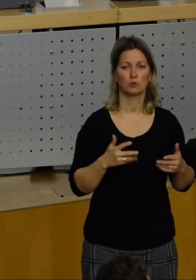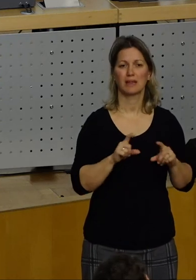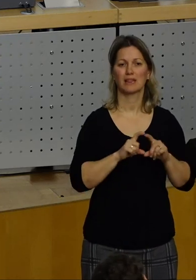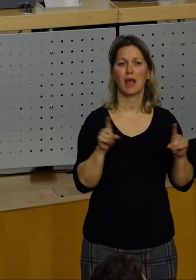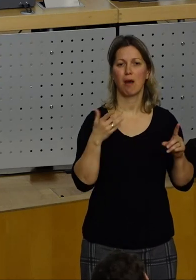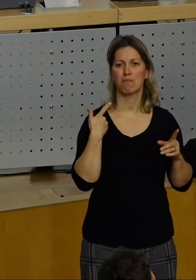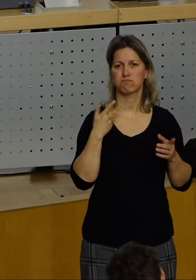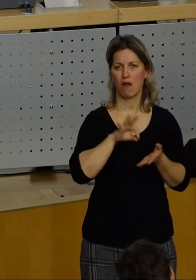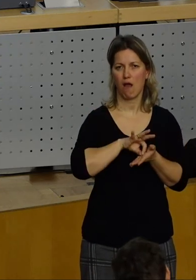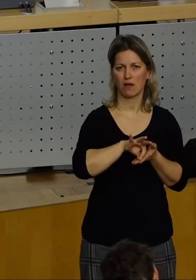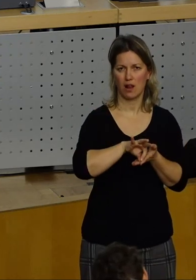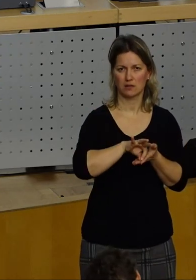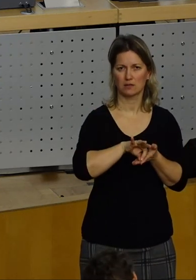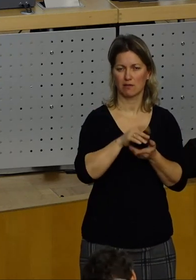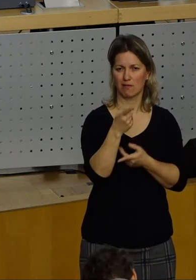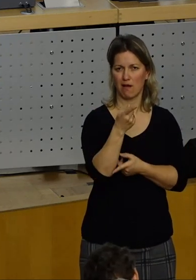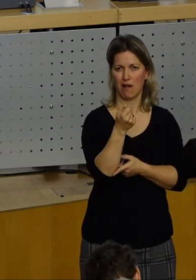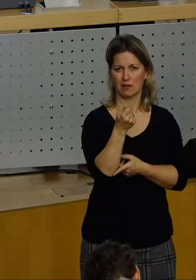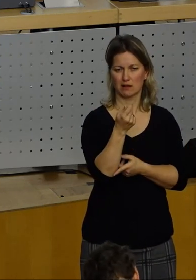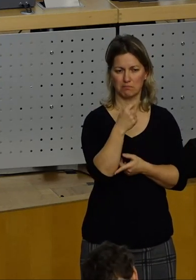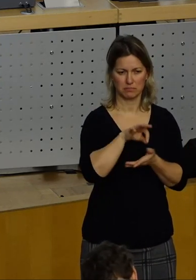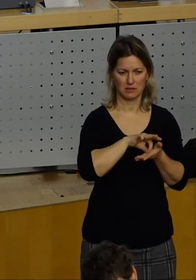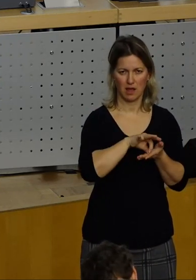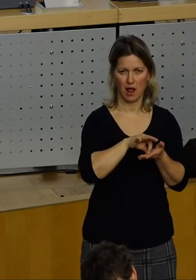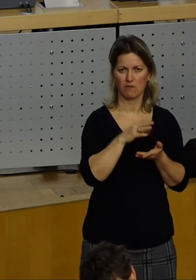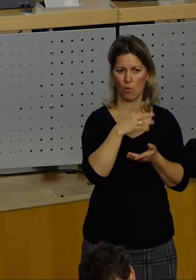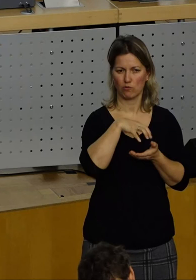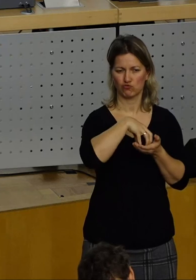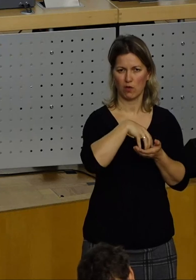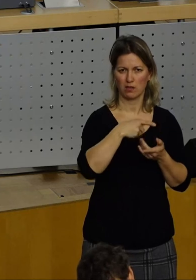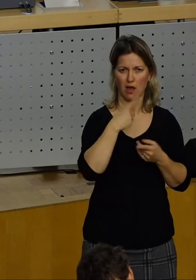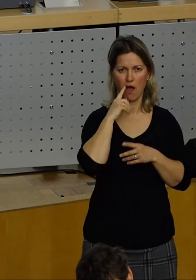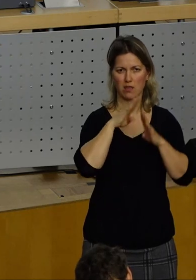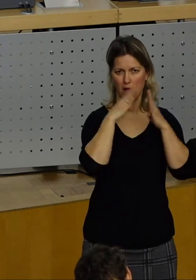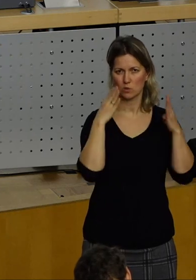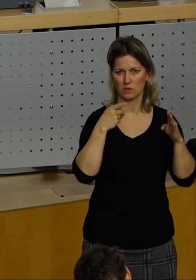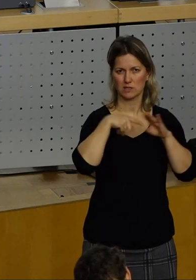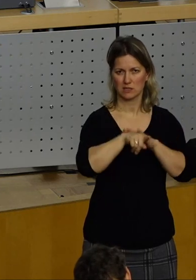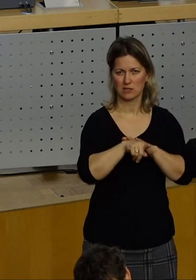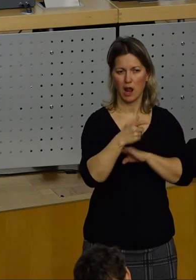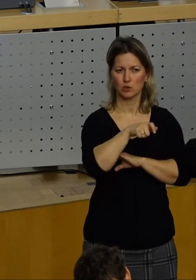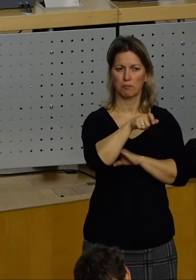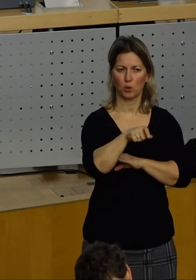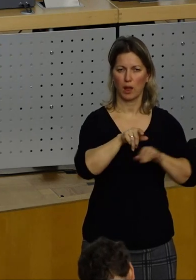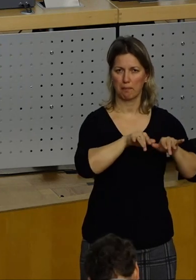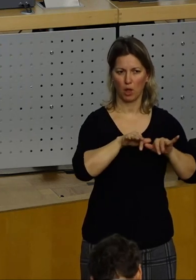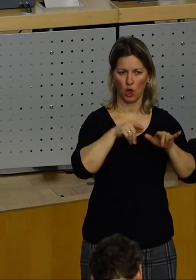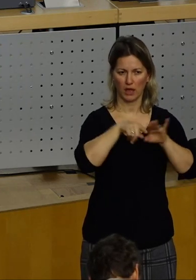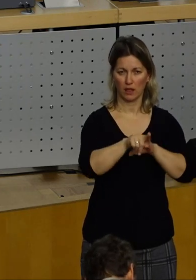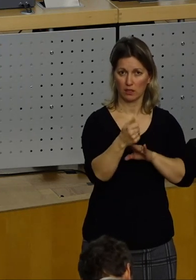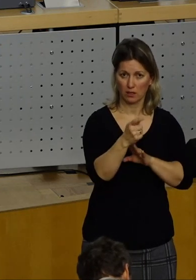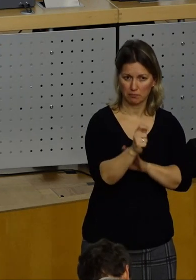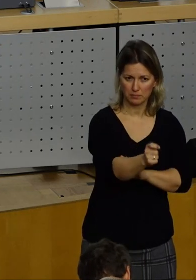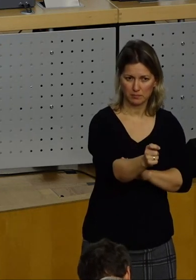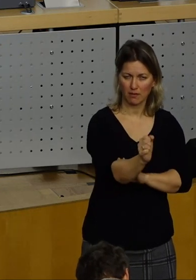Bargeldbezahlen in städtischen Rathäusern, also Bürgerbüros. Natürlich,